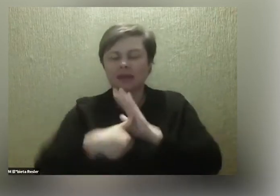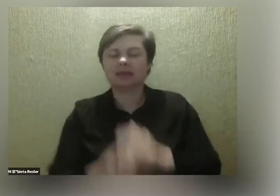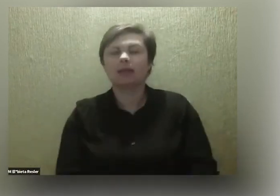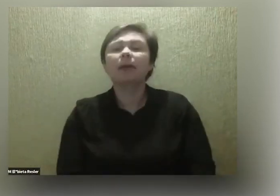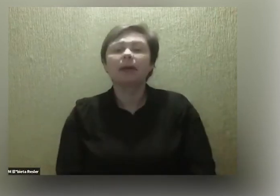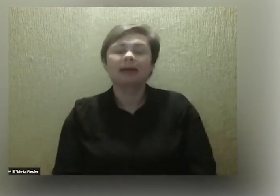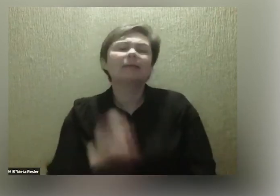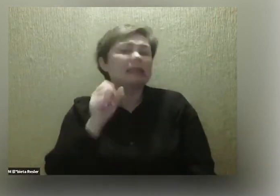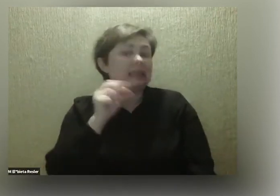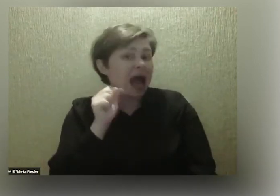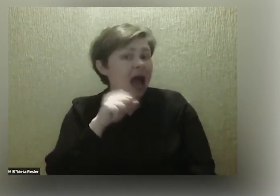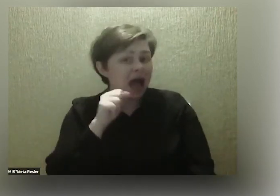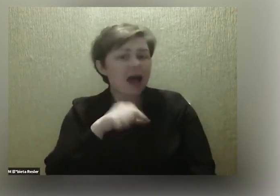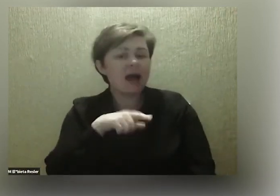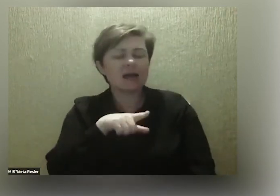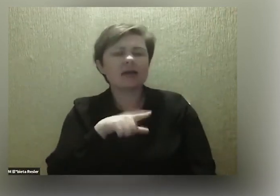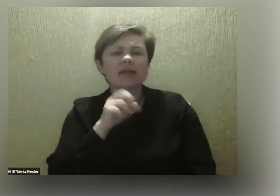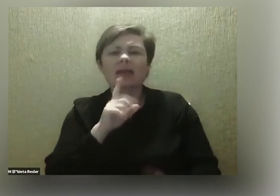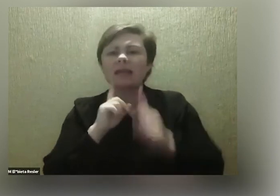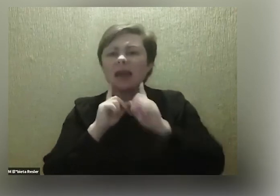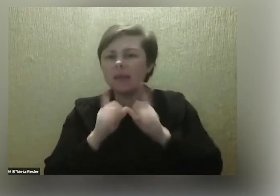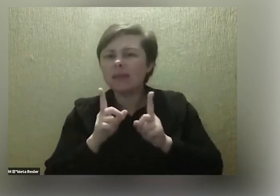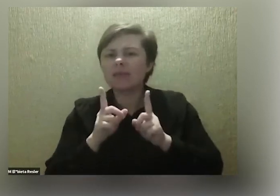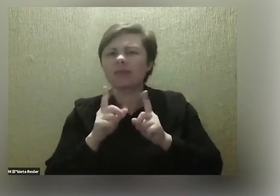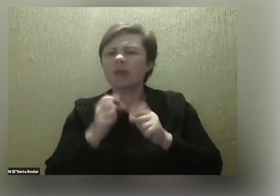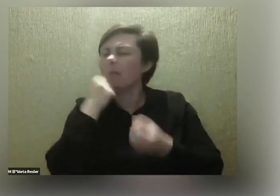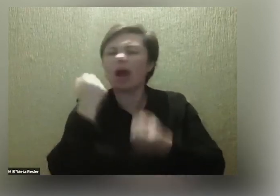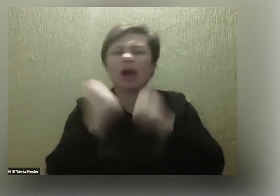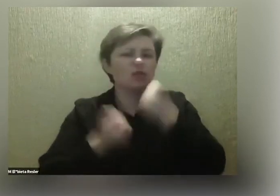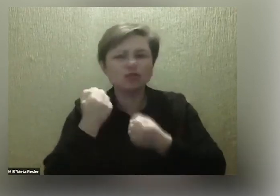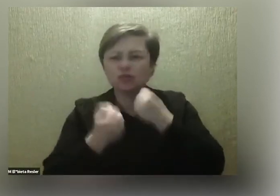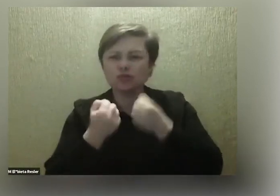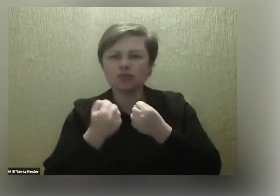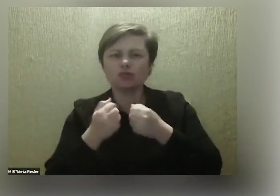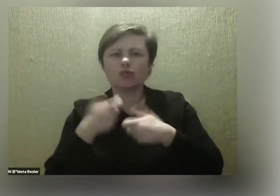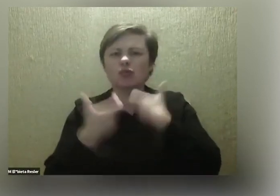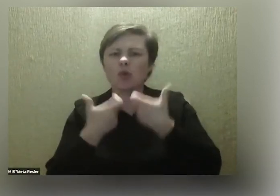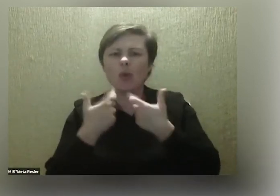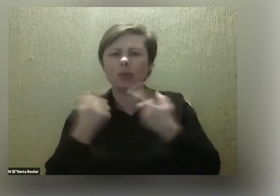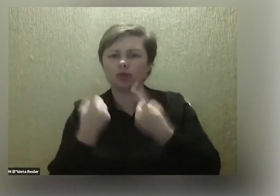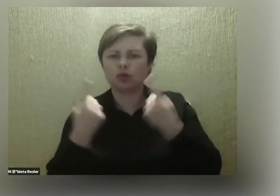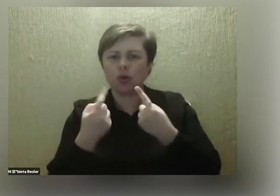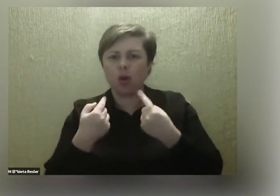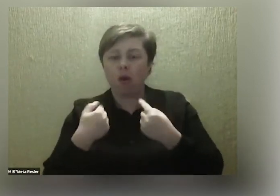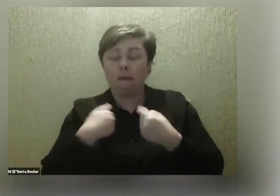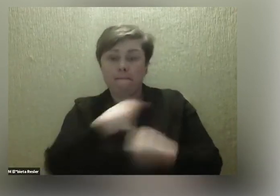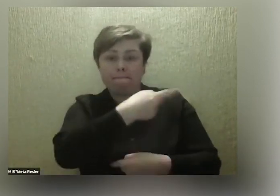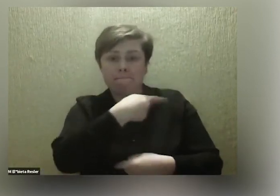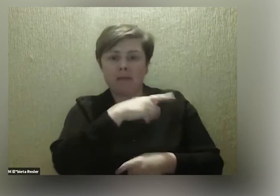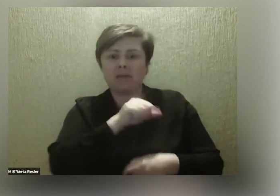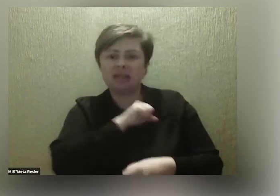Dokładnie, bo tak naprawdę bardzo trudno jest doprowadzić do sytuacji, której my będziemy zupełnie